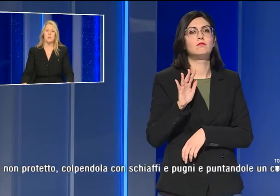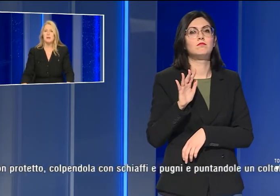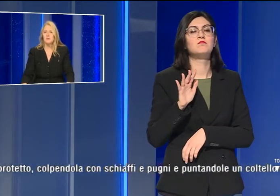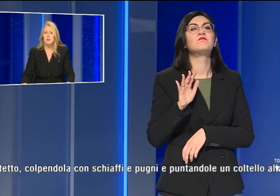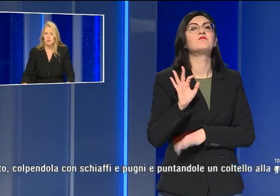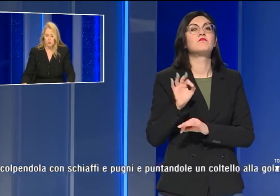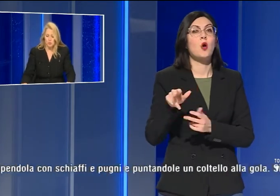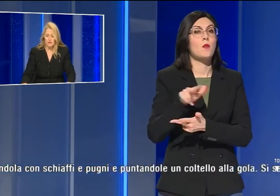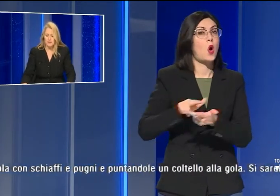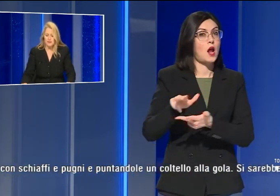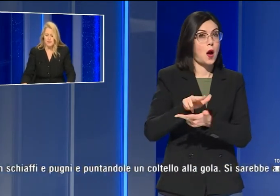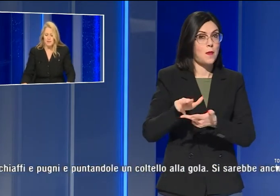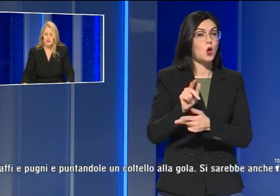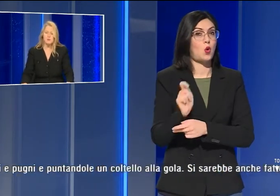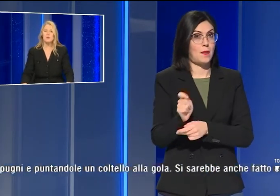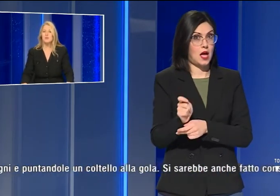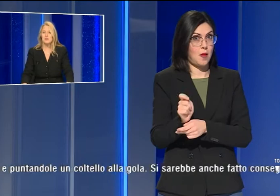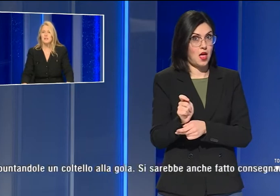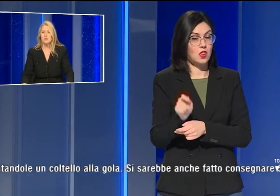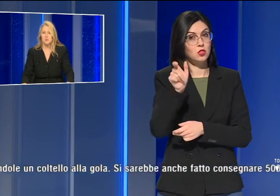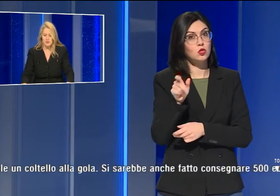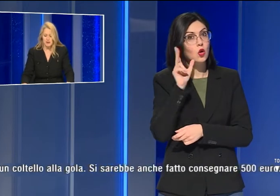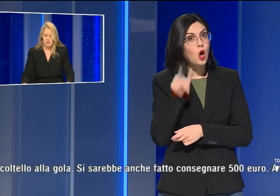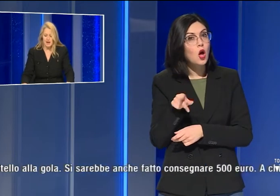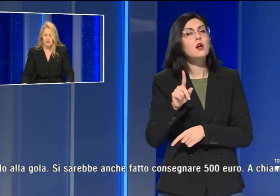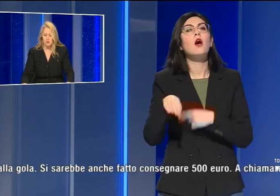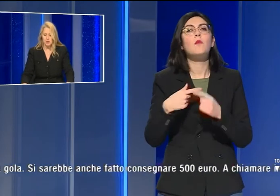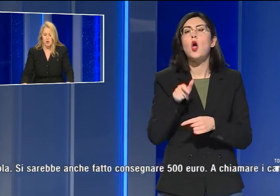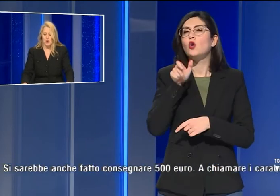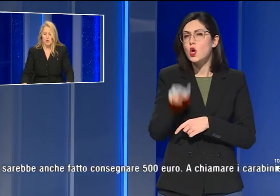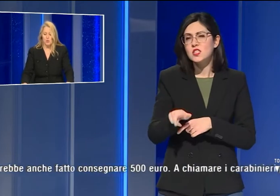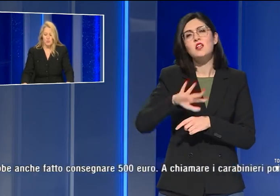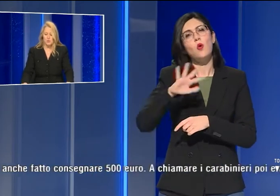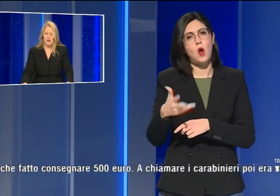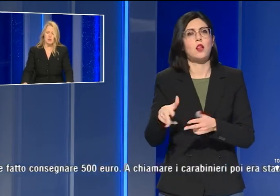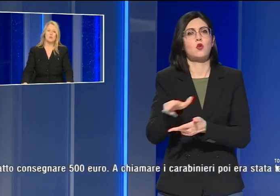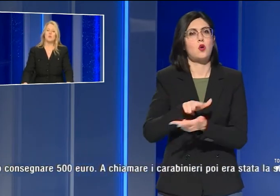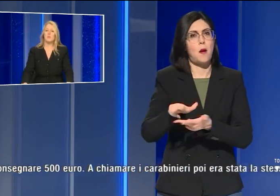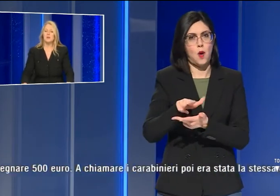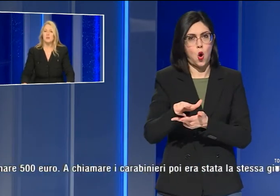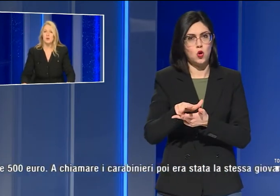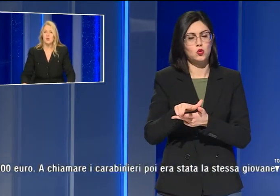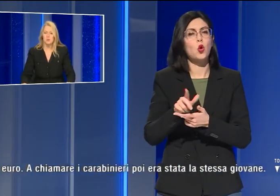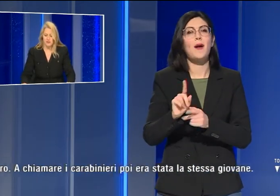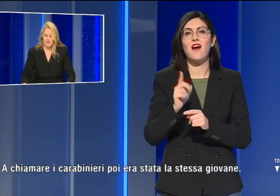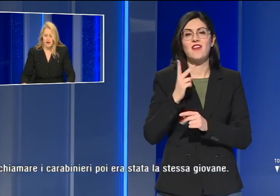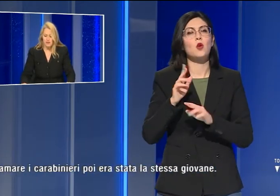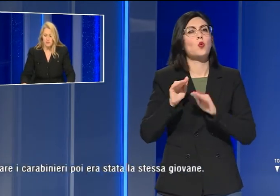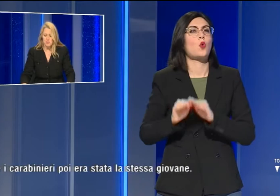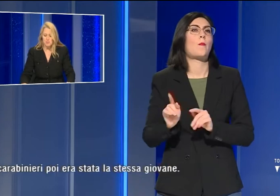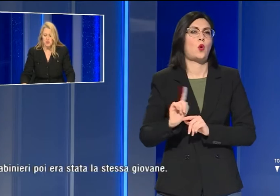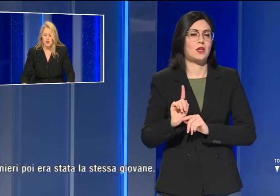rapporto a pagamento con la vittima, l'avrebbe costretta a subirne un altro, non protetto, colpendola con